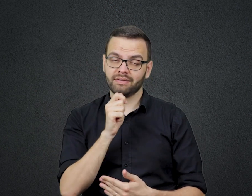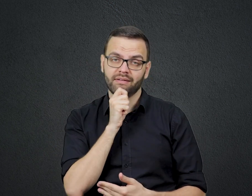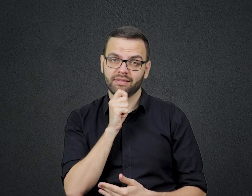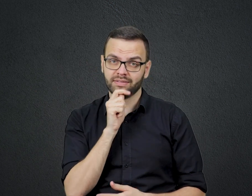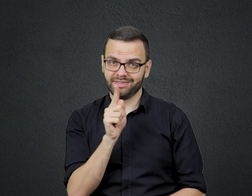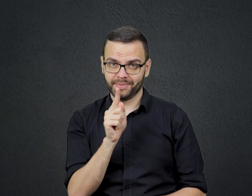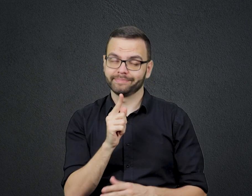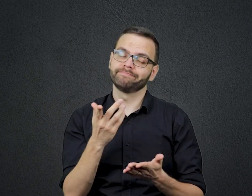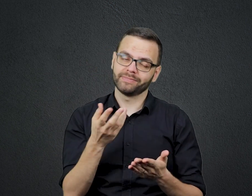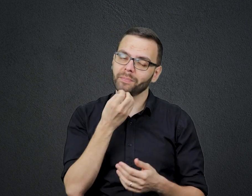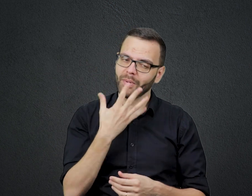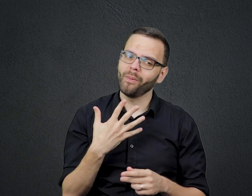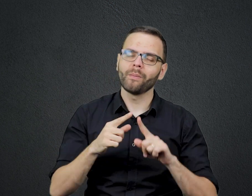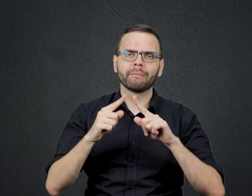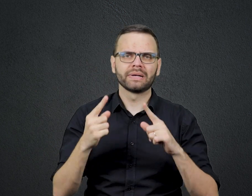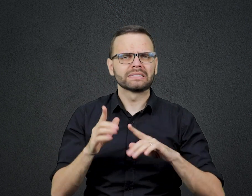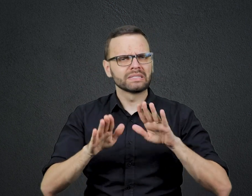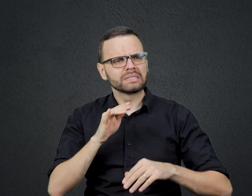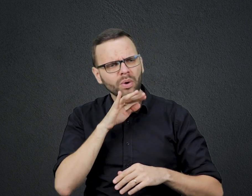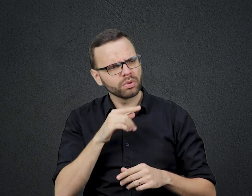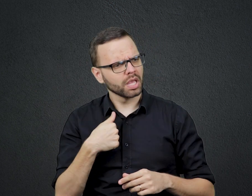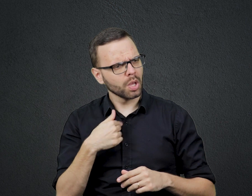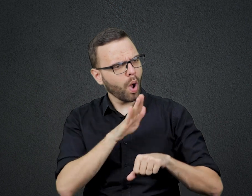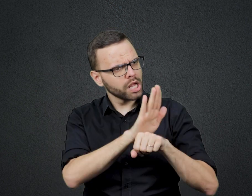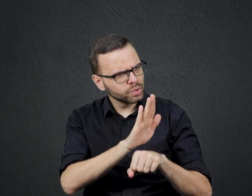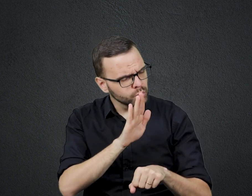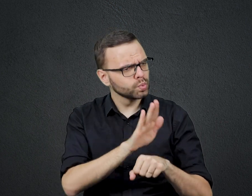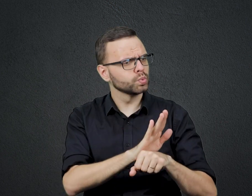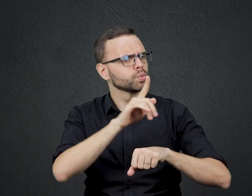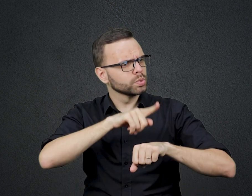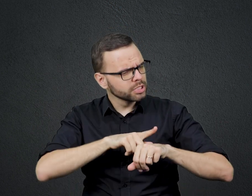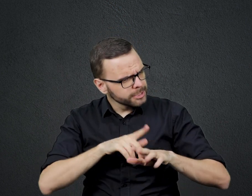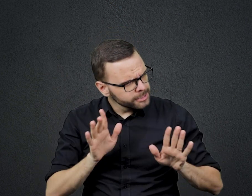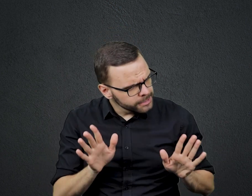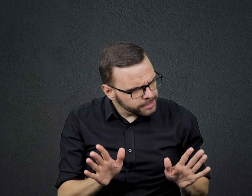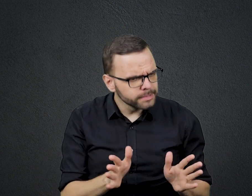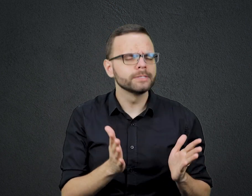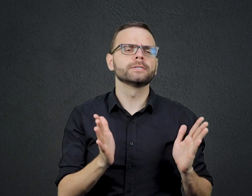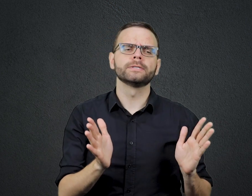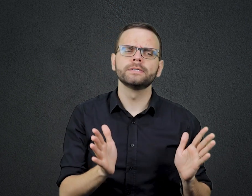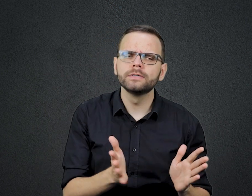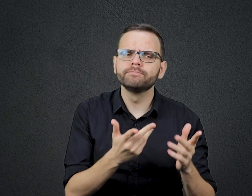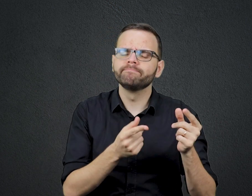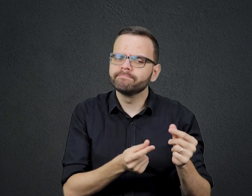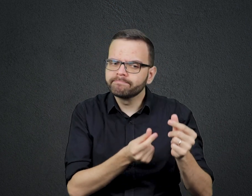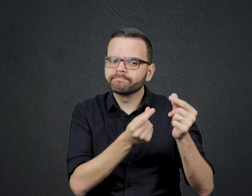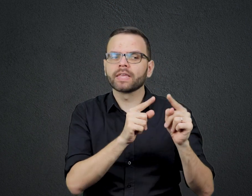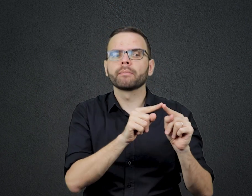ajudamos alguém Às vezes abrindo mão de nosso tempo e conforto Investindo recursos E a pessoa não agradece